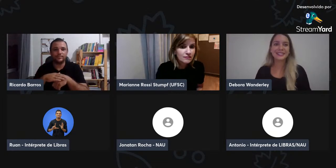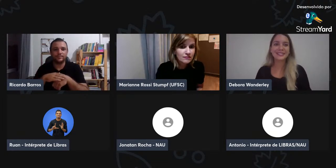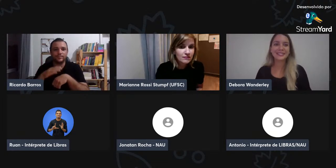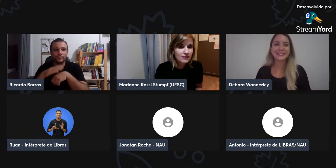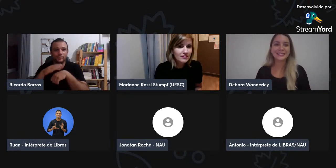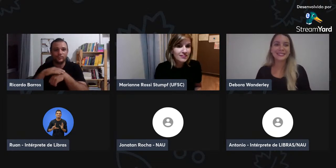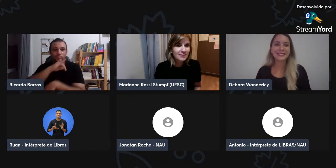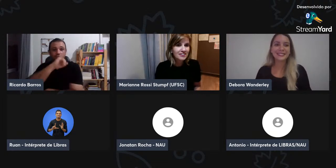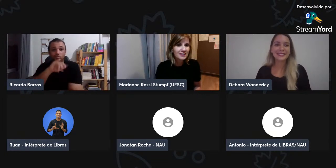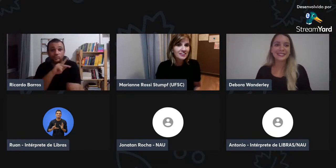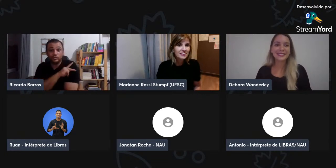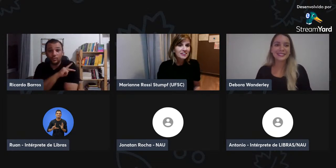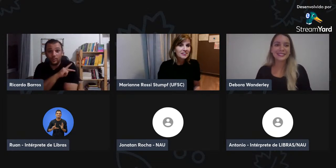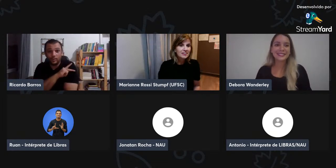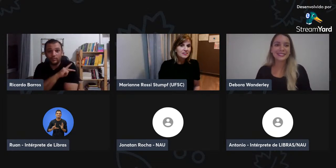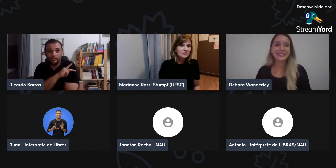importante.